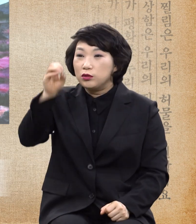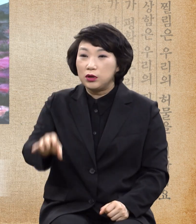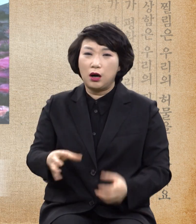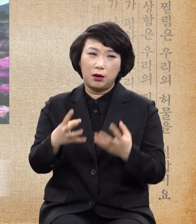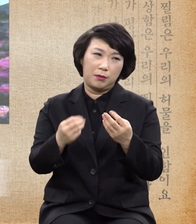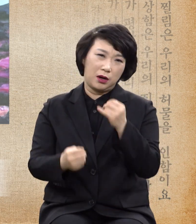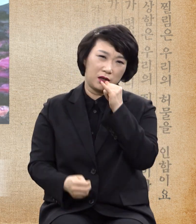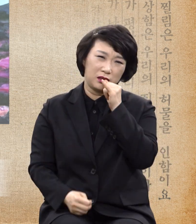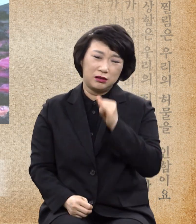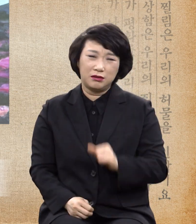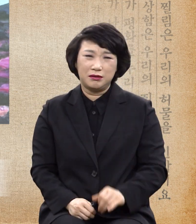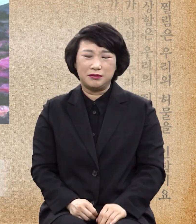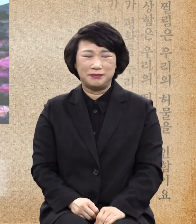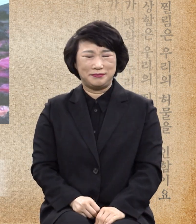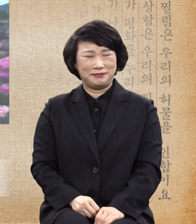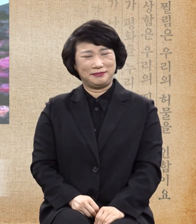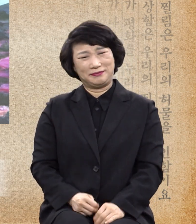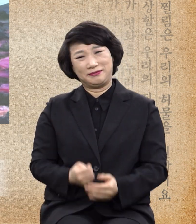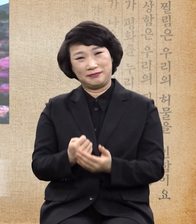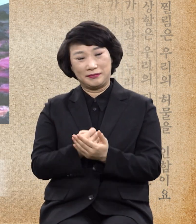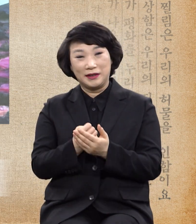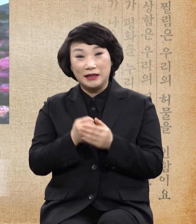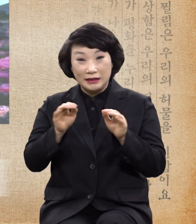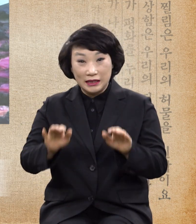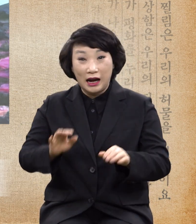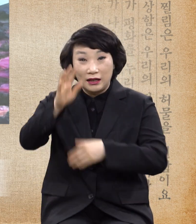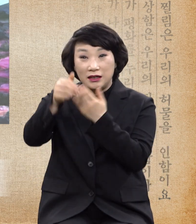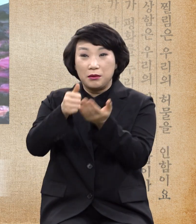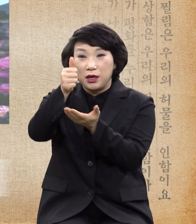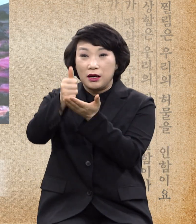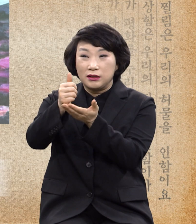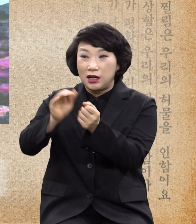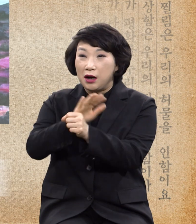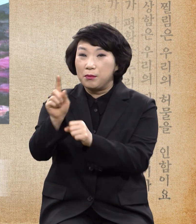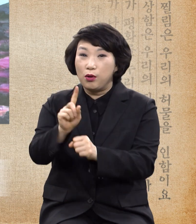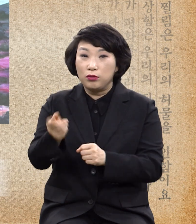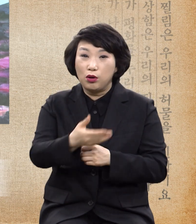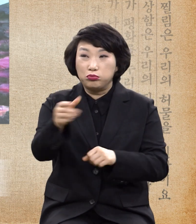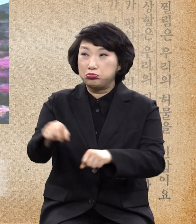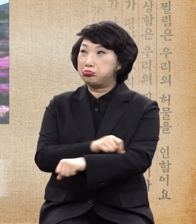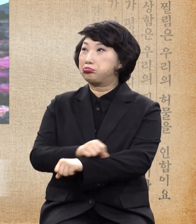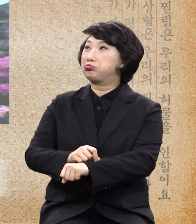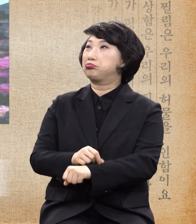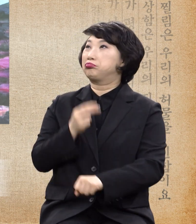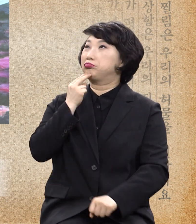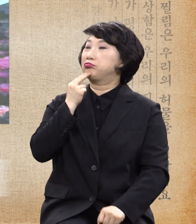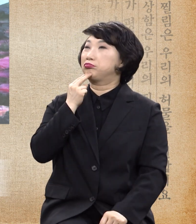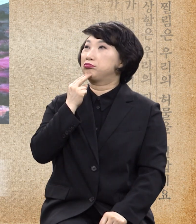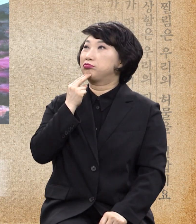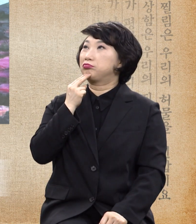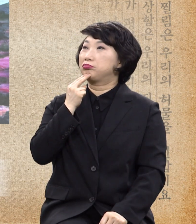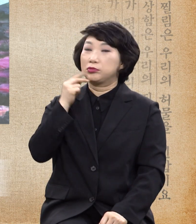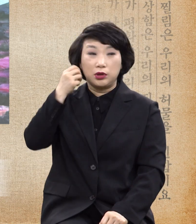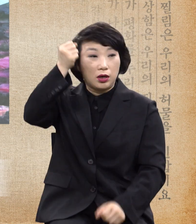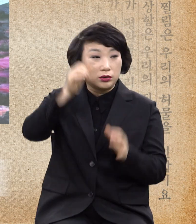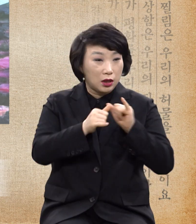있잖아 하나님의 사랑을 그저 별것 아니게 보는 사람 많이 있잖아 착각하면